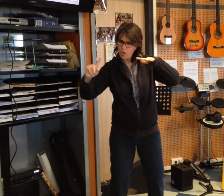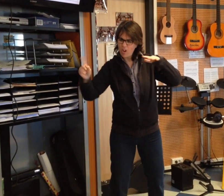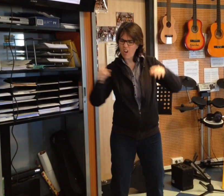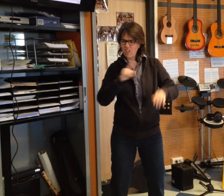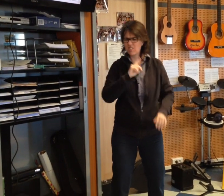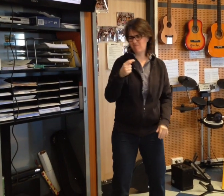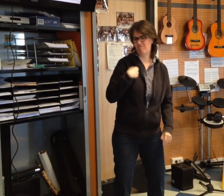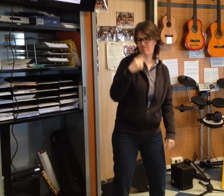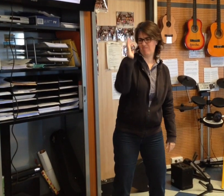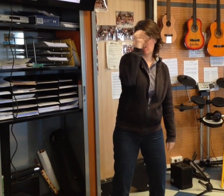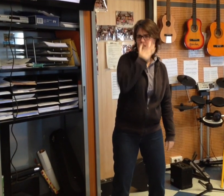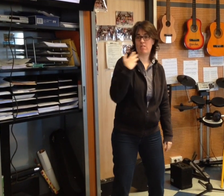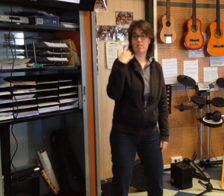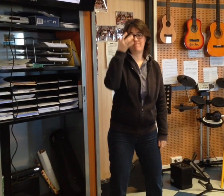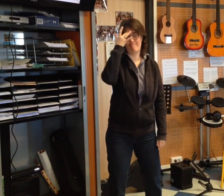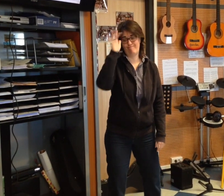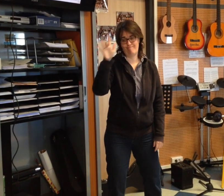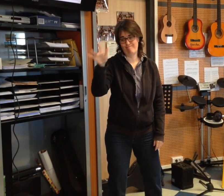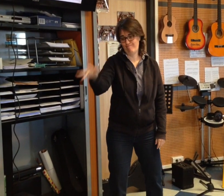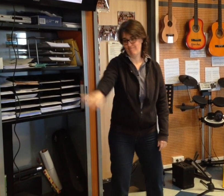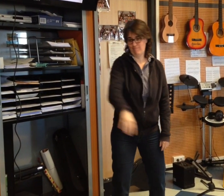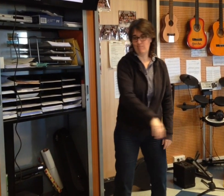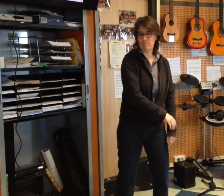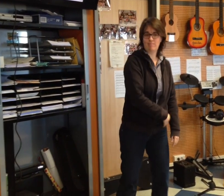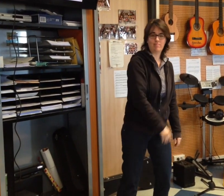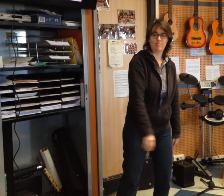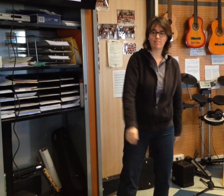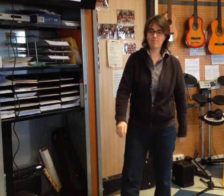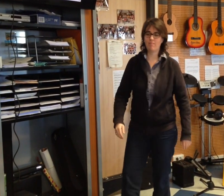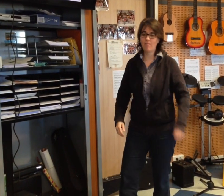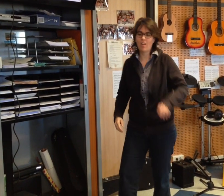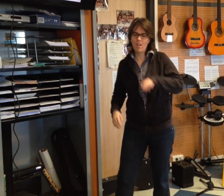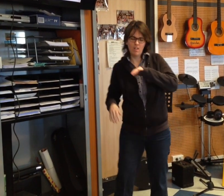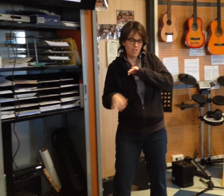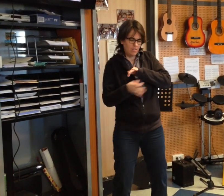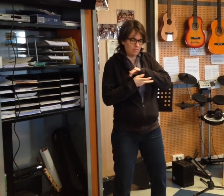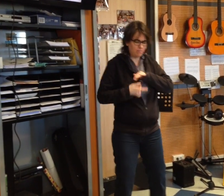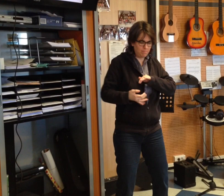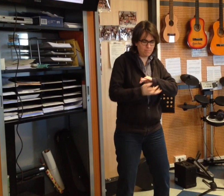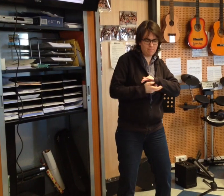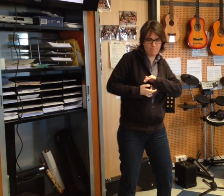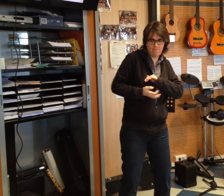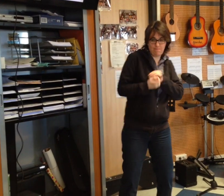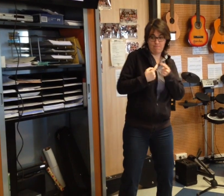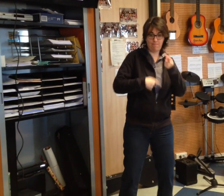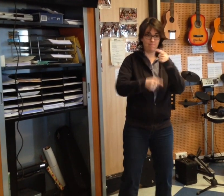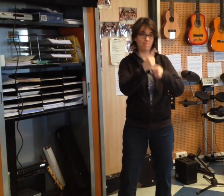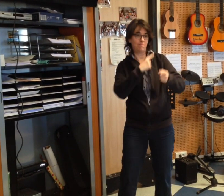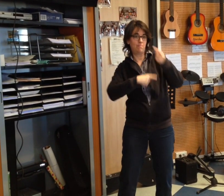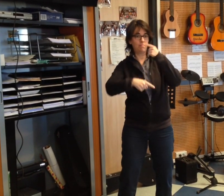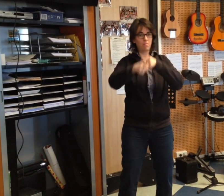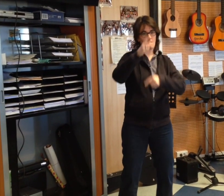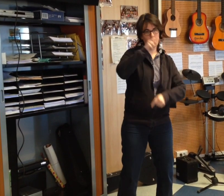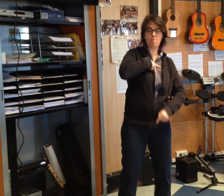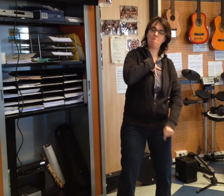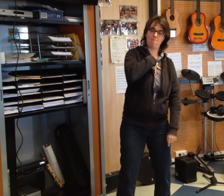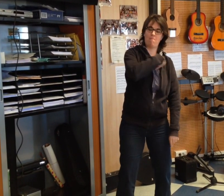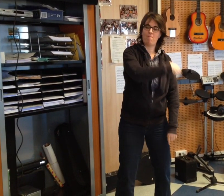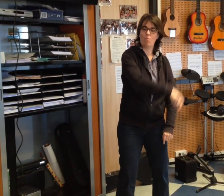Non, je ne connais pas la vie Et qui est ma couleur de brûle Qui est ma